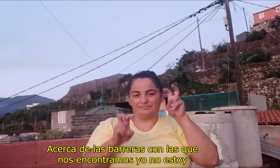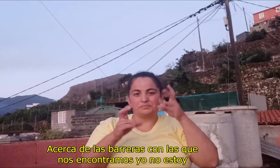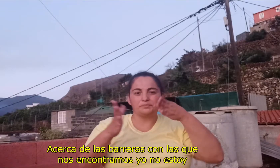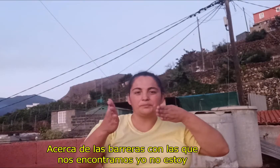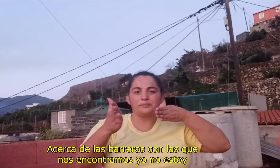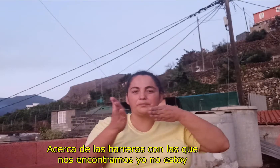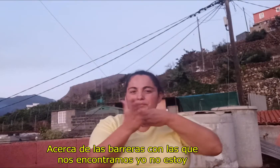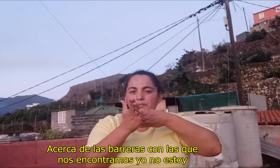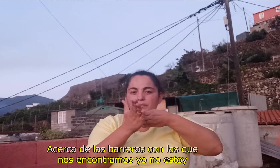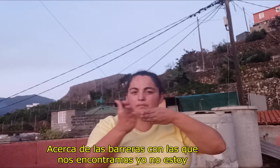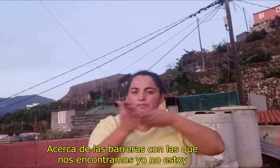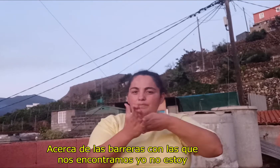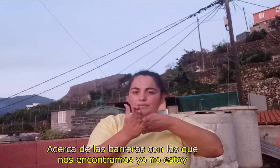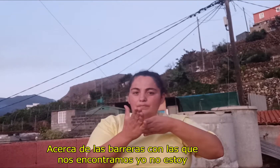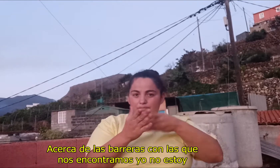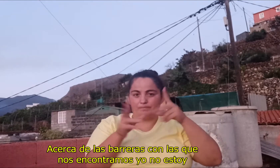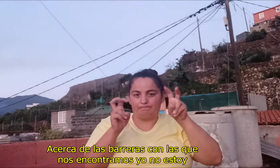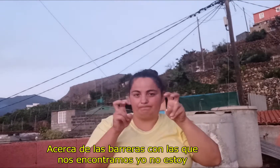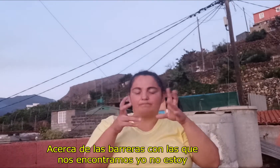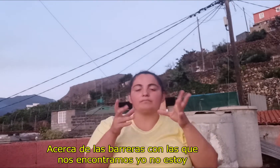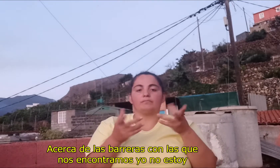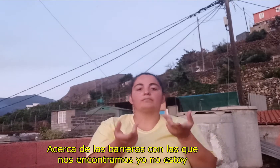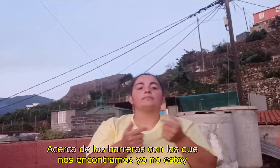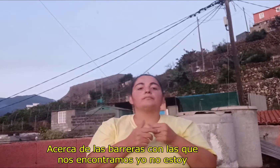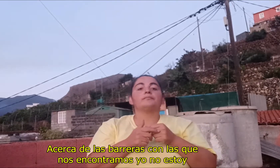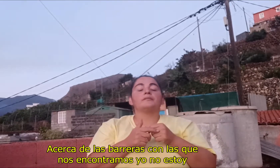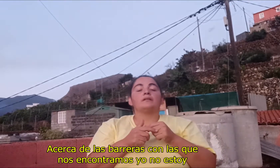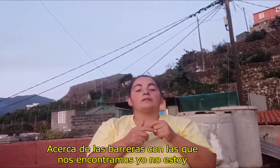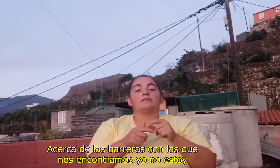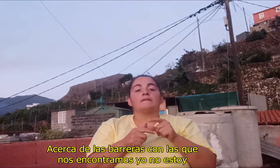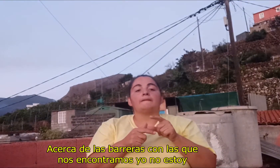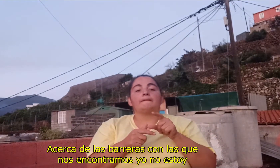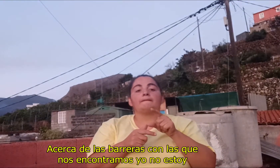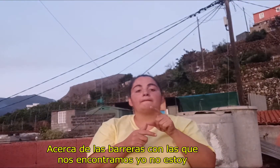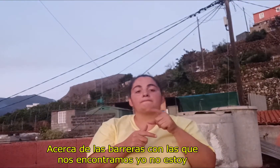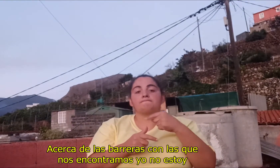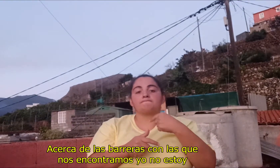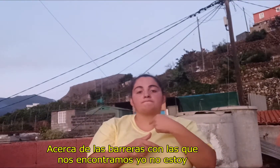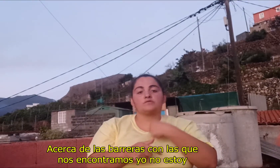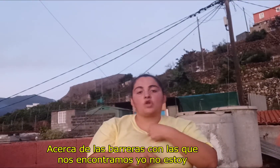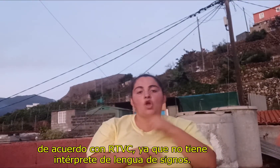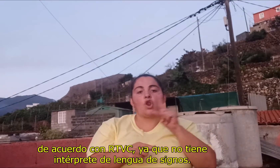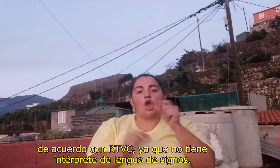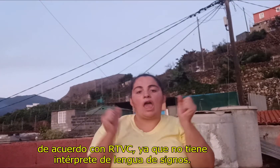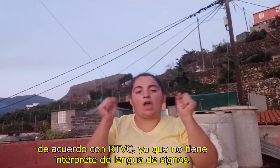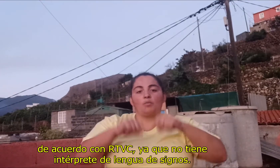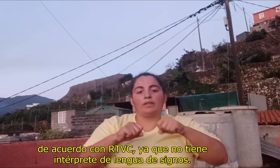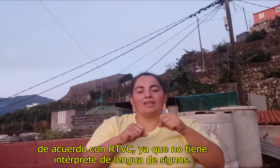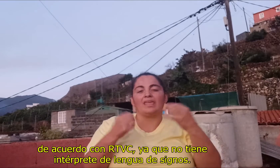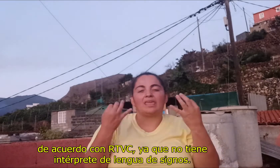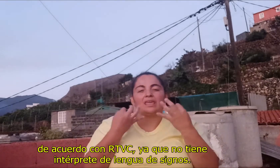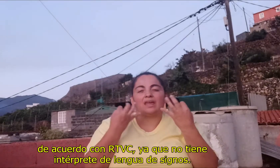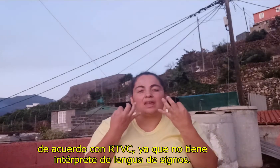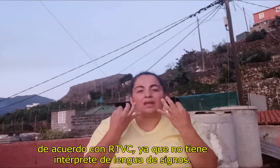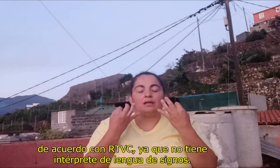Acerca de las barreras con las que nos encontramos, yo no estoy de acuerdo con